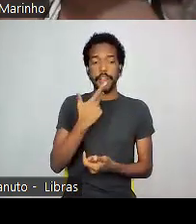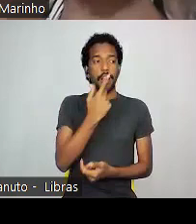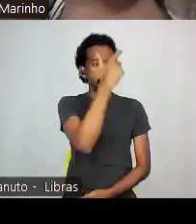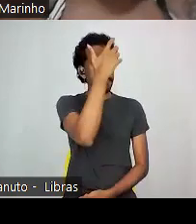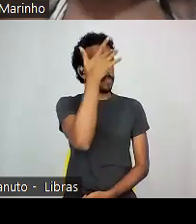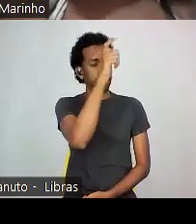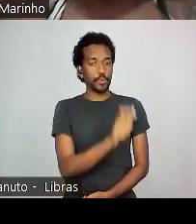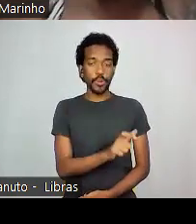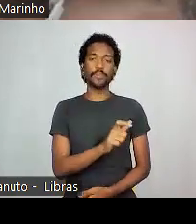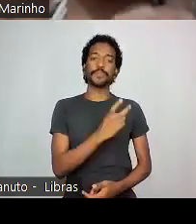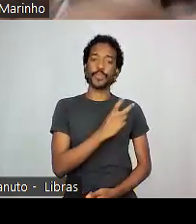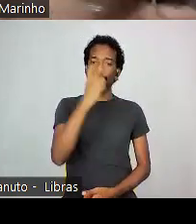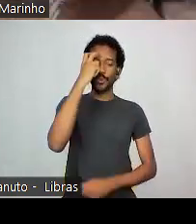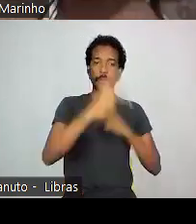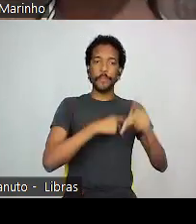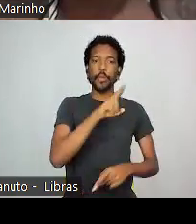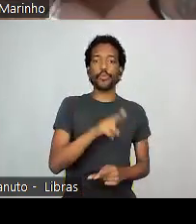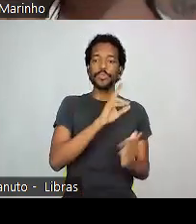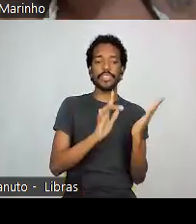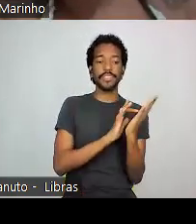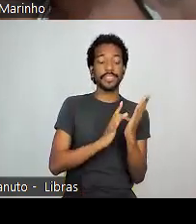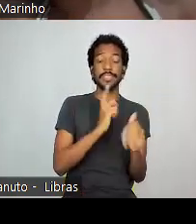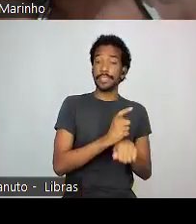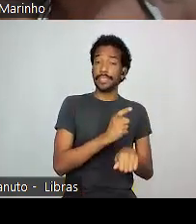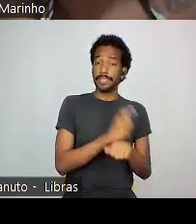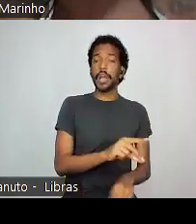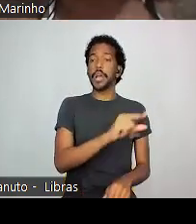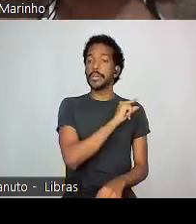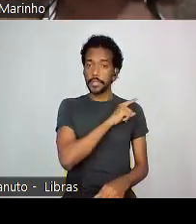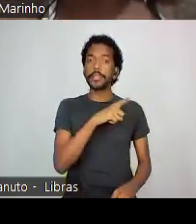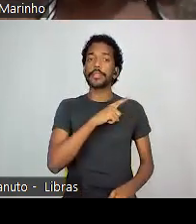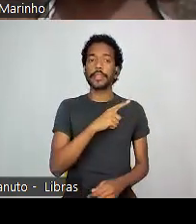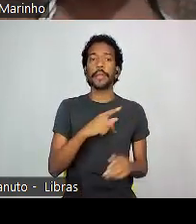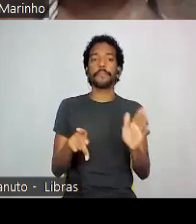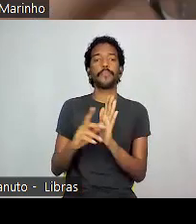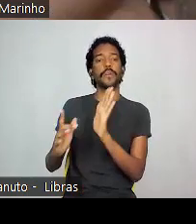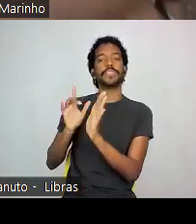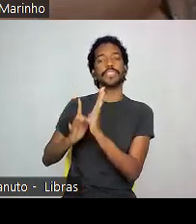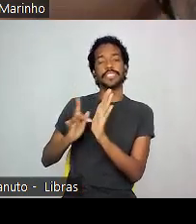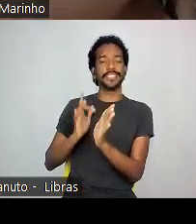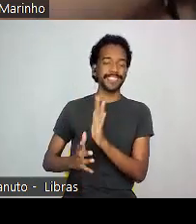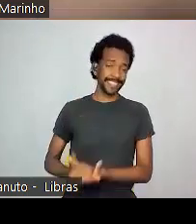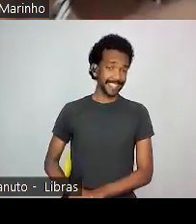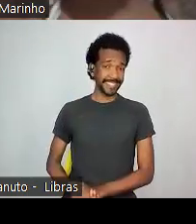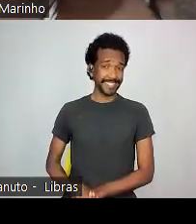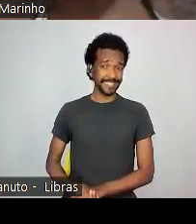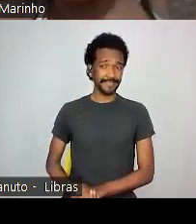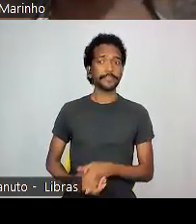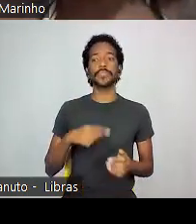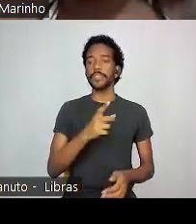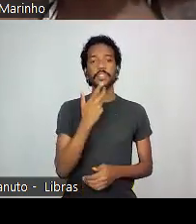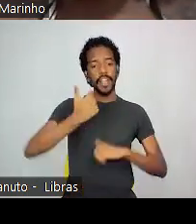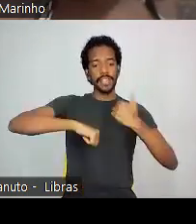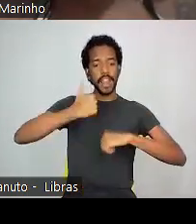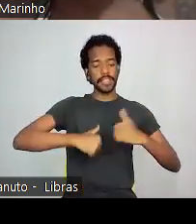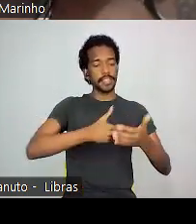popular que usa celular analógico tenha uma assinatura digital. Eu não posso pedir para uma pessoa analisar um